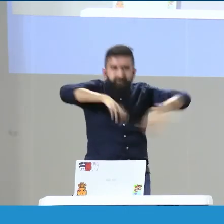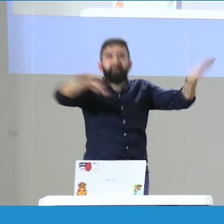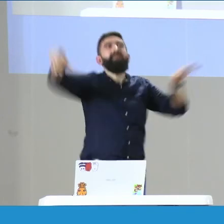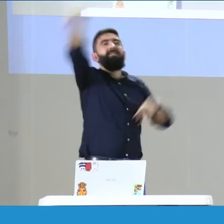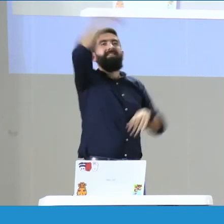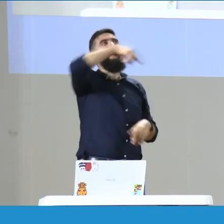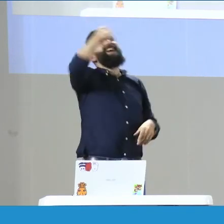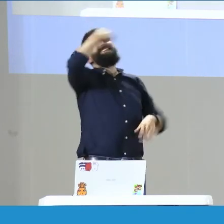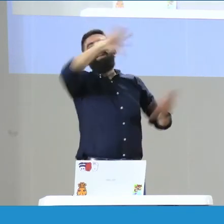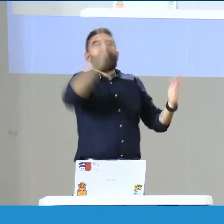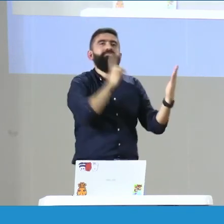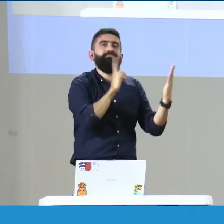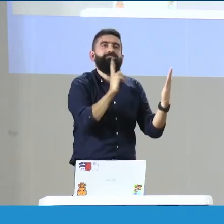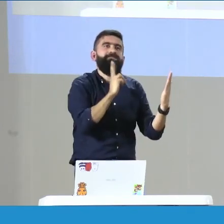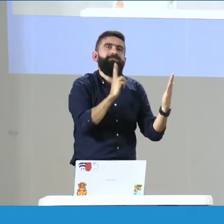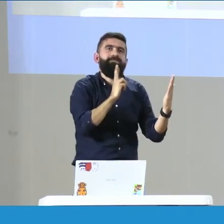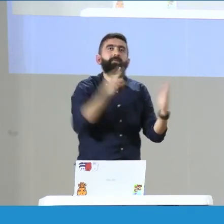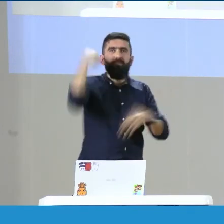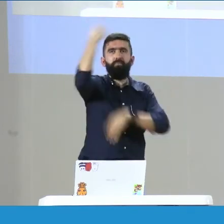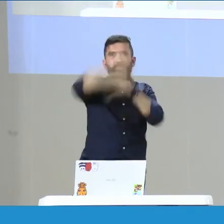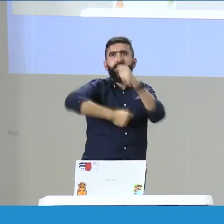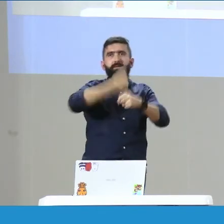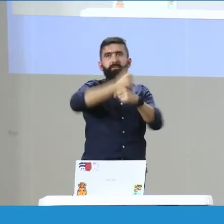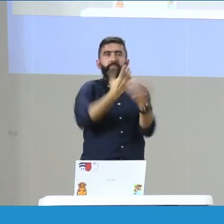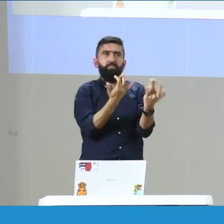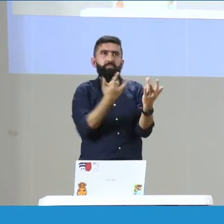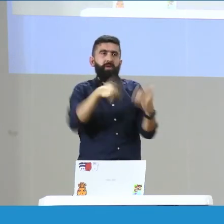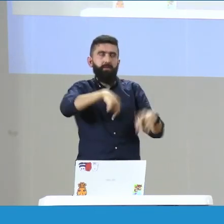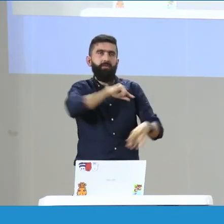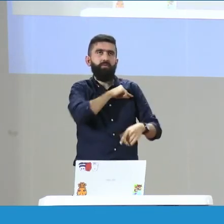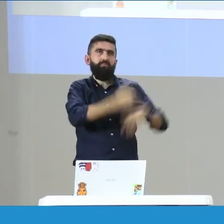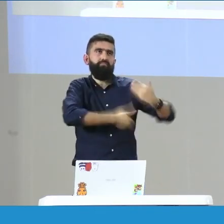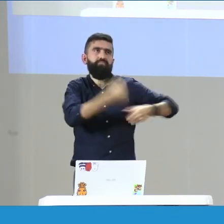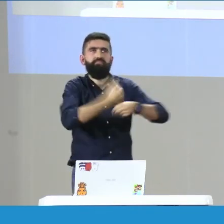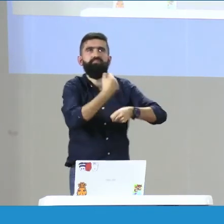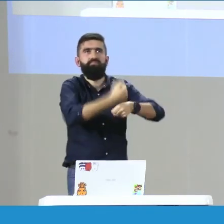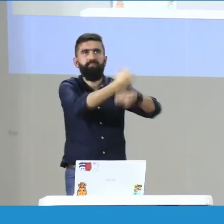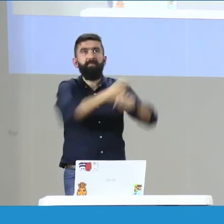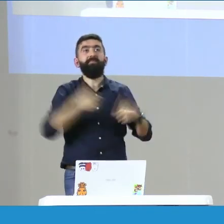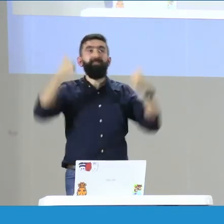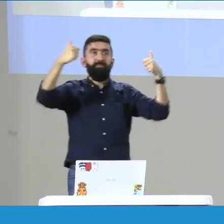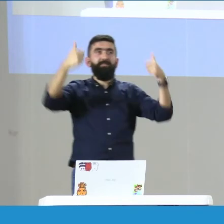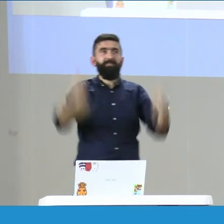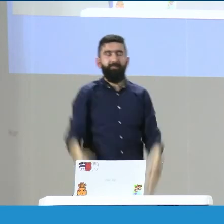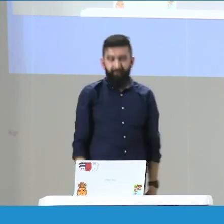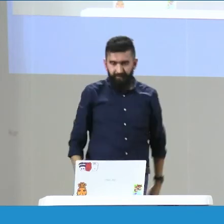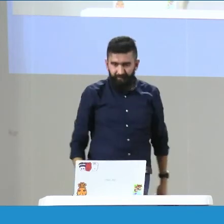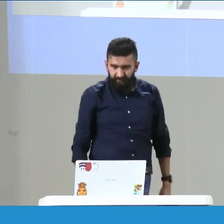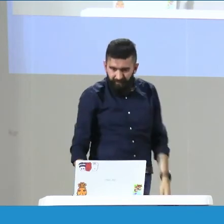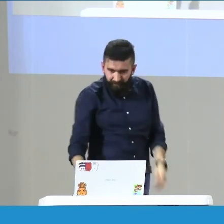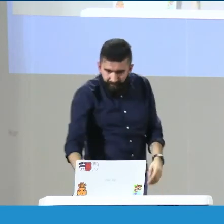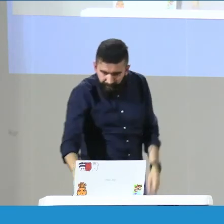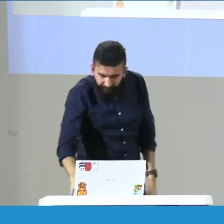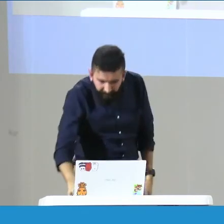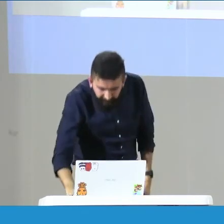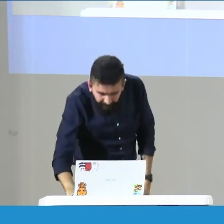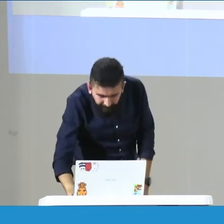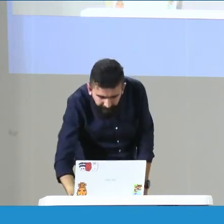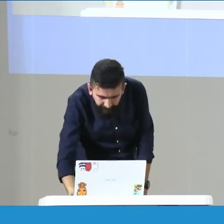para poderlo generar y para el próximo año 2023 salga a producción y ya puedan ustedes responderlo, entonces ese es el trabajo que se